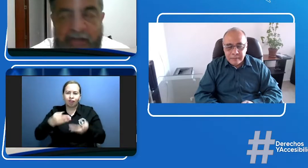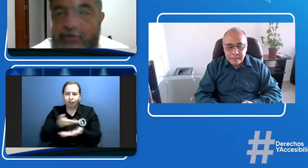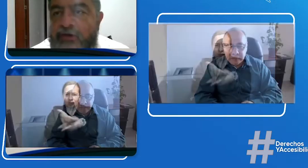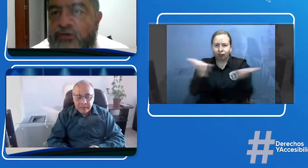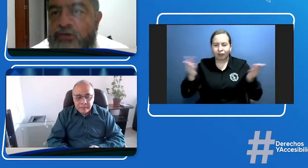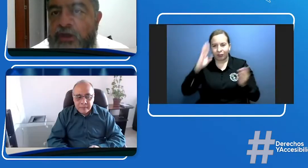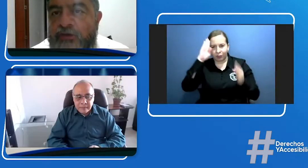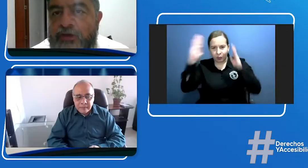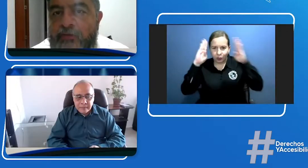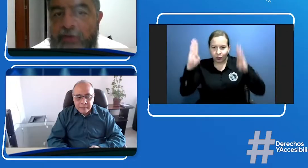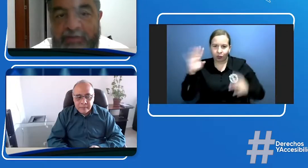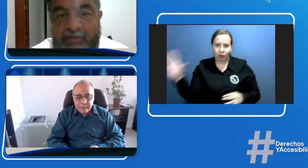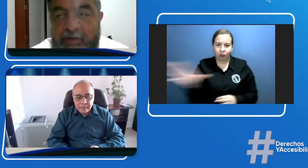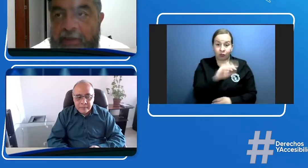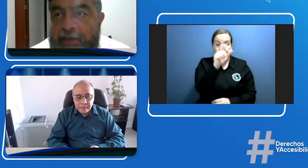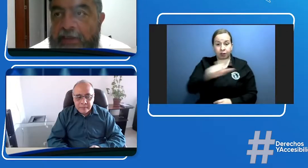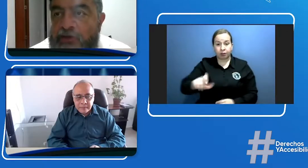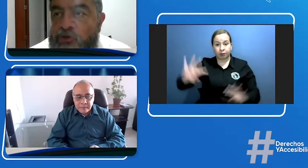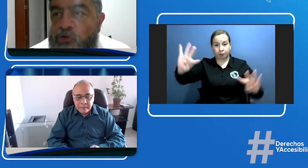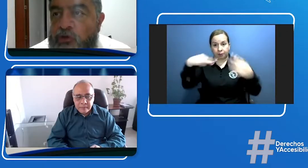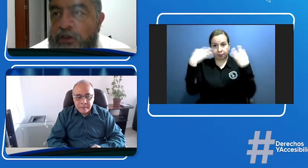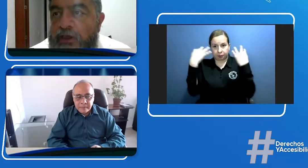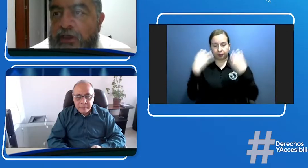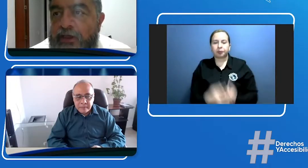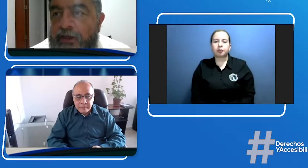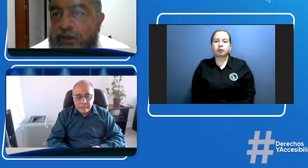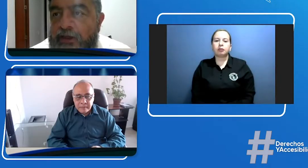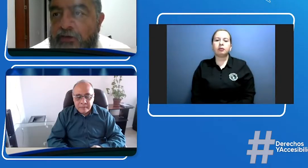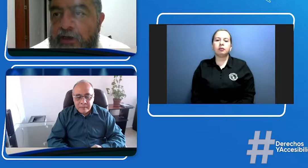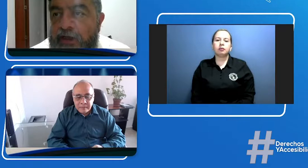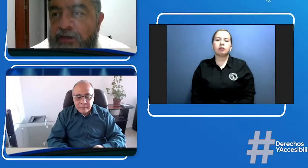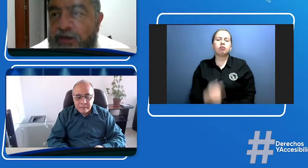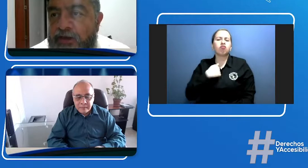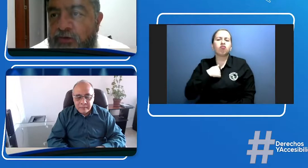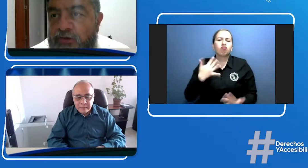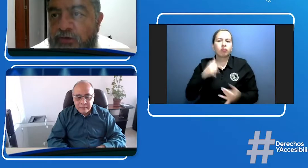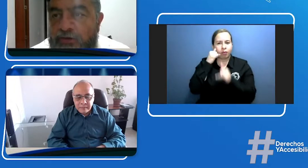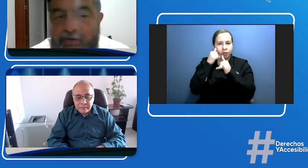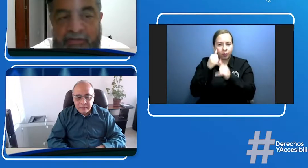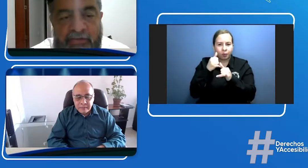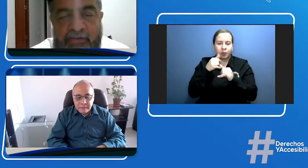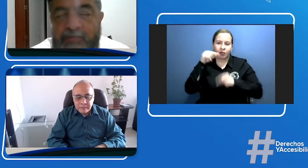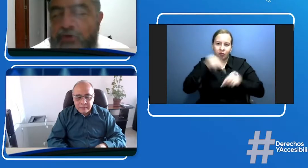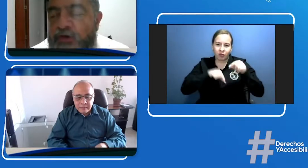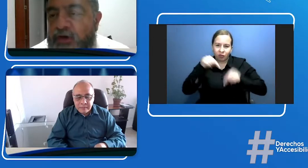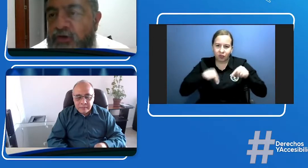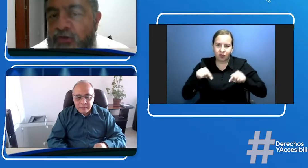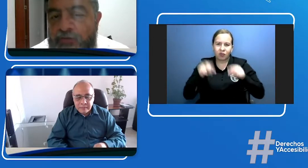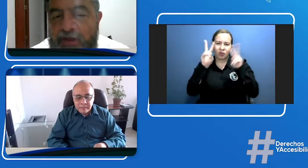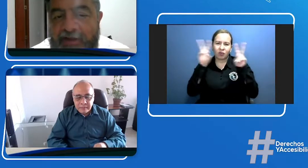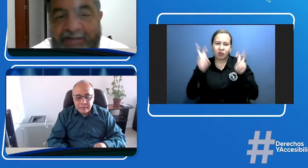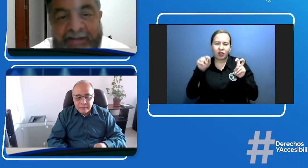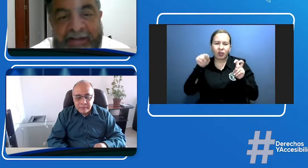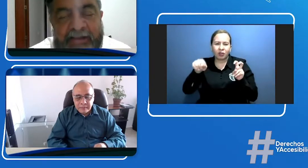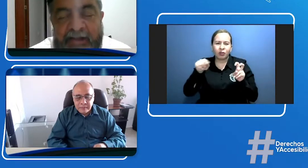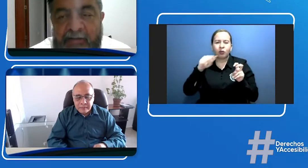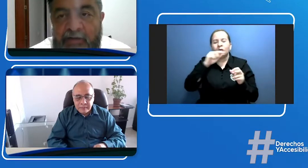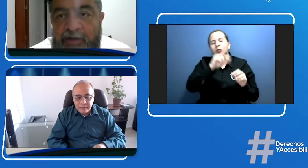nos está escuchando en este momento. Soy ingeniero eléctrico con estudios de poderosa economía. Trabajo en